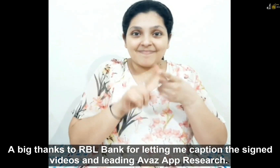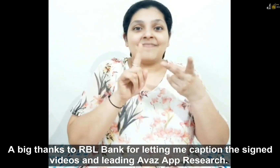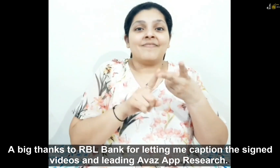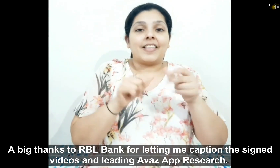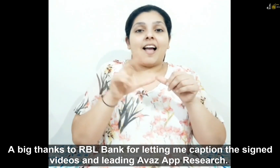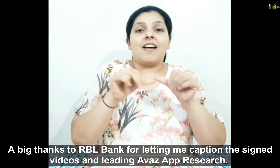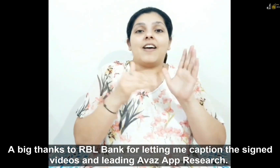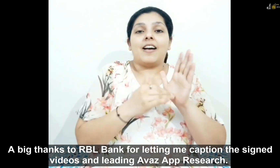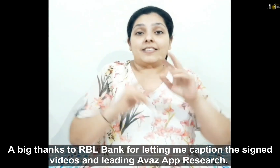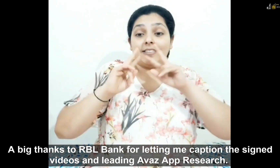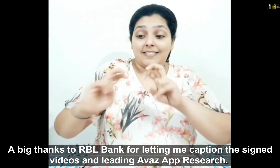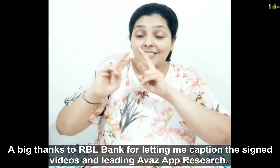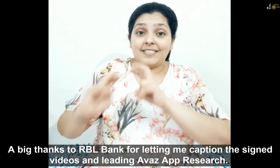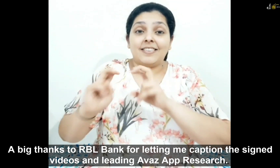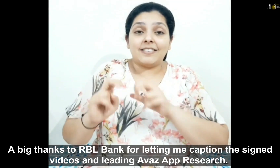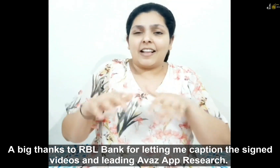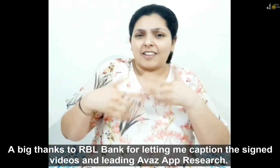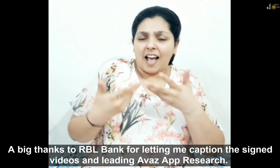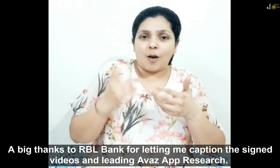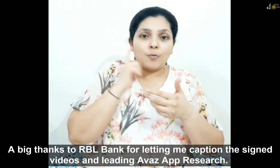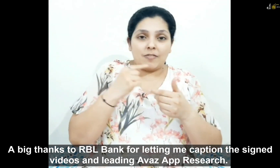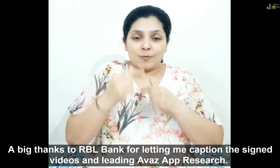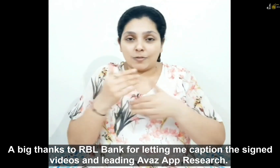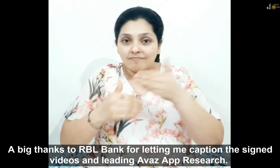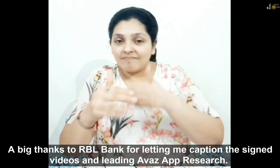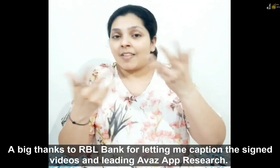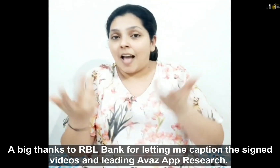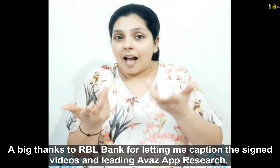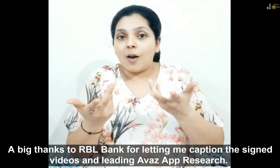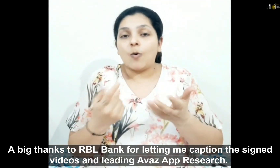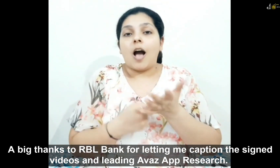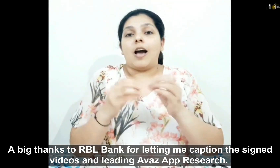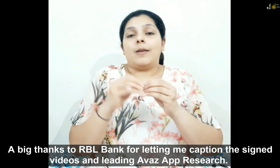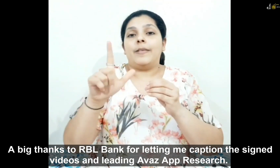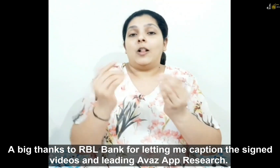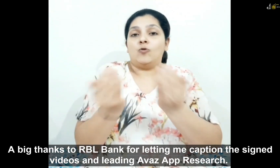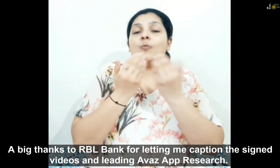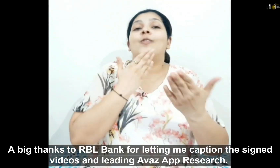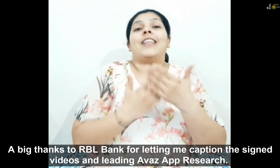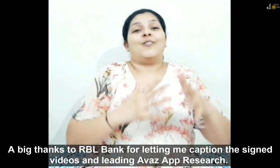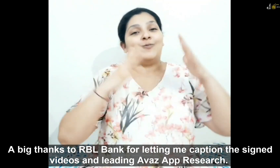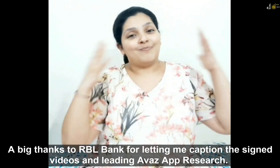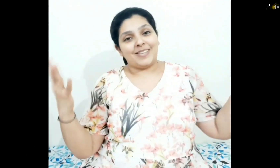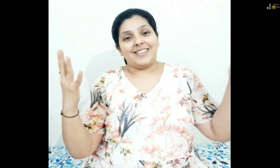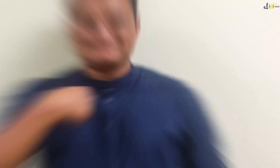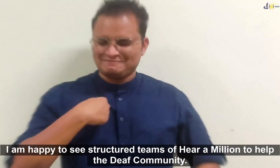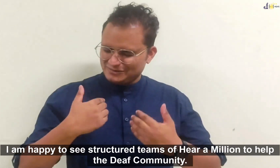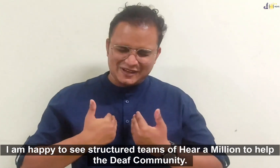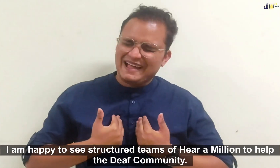पर सोचते थे कि क्या कर सकते हैं मैंने वीडियो में captioning का काम और आवाज आप पर research किया है जिससे देख सके कि